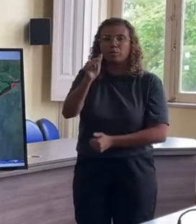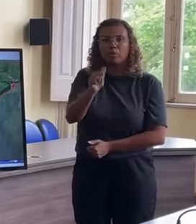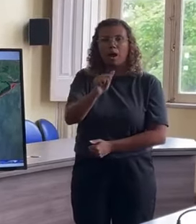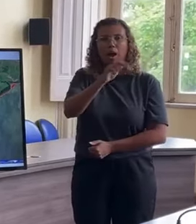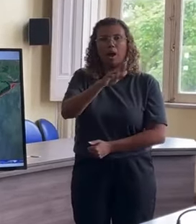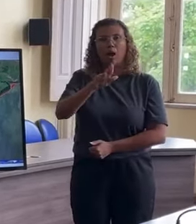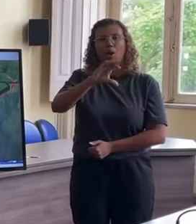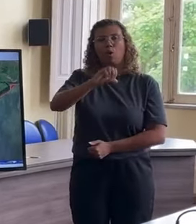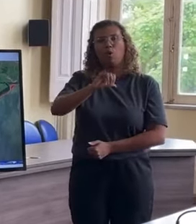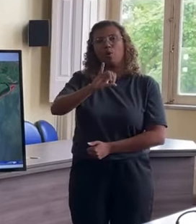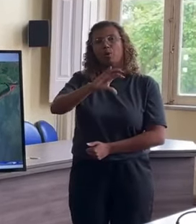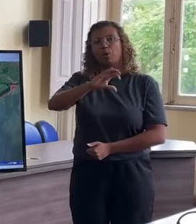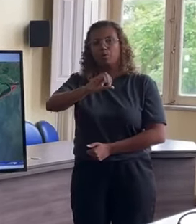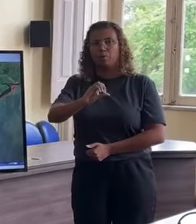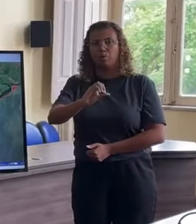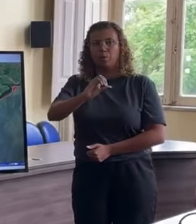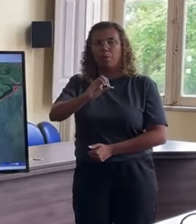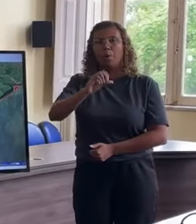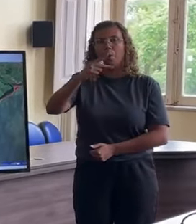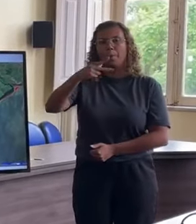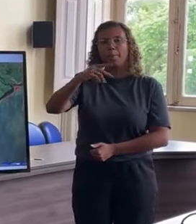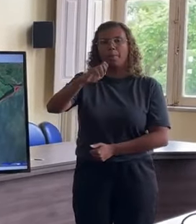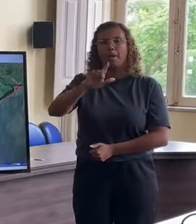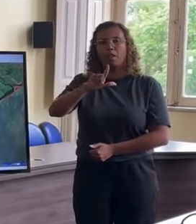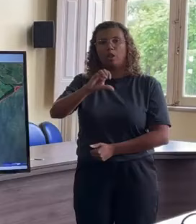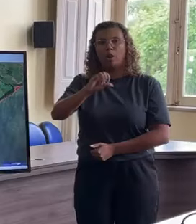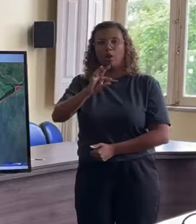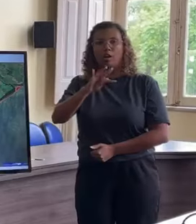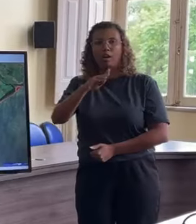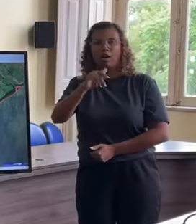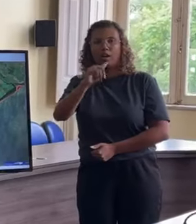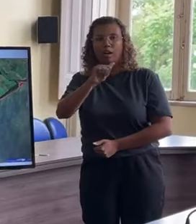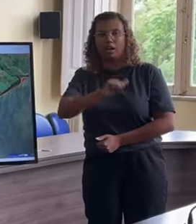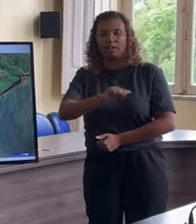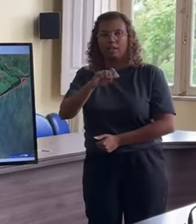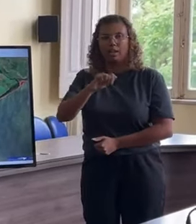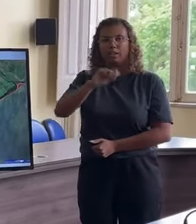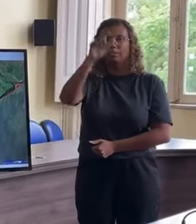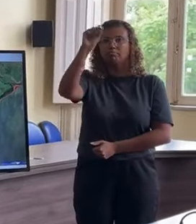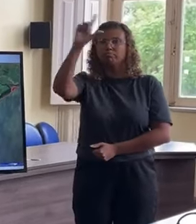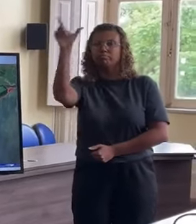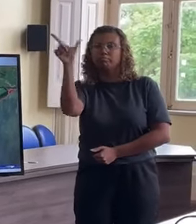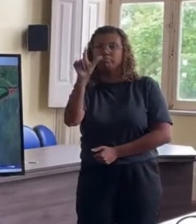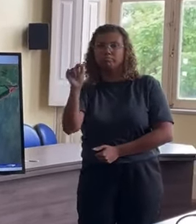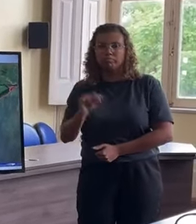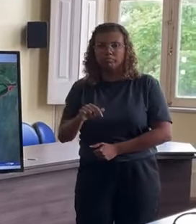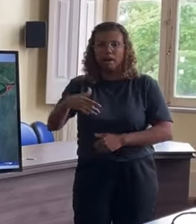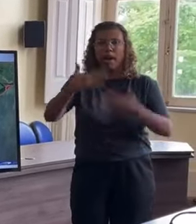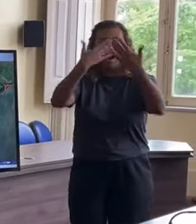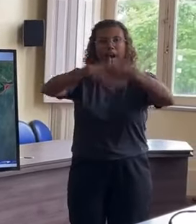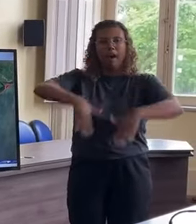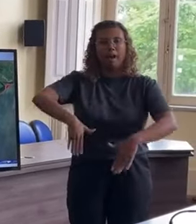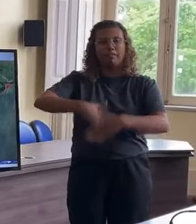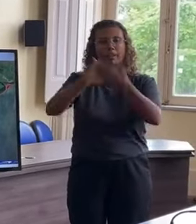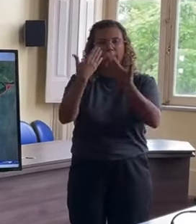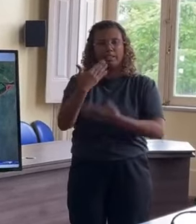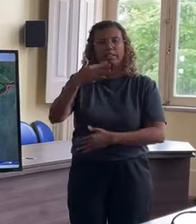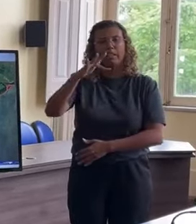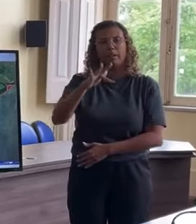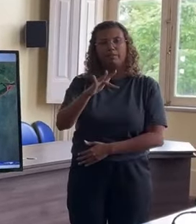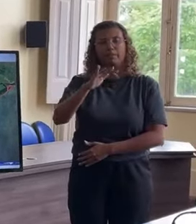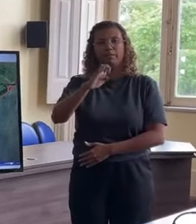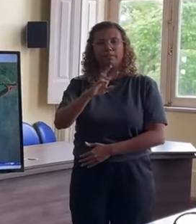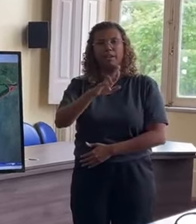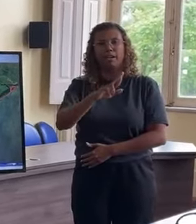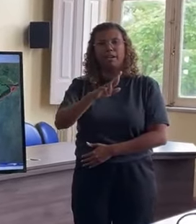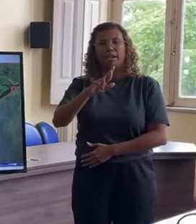costa do Arroi Pelotas e toda essa faixa que vai da Ferreira Viana para baixo, da Ferreira Viana